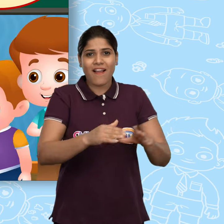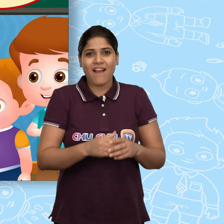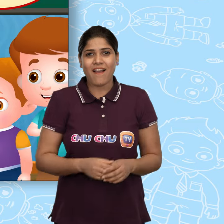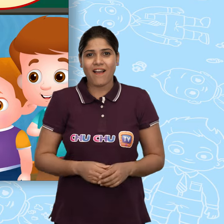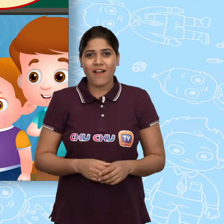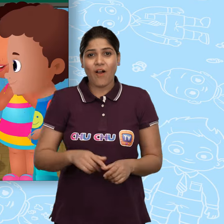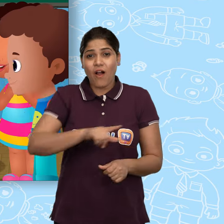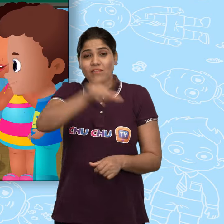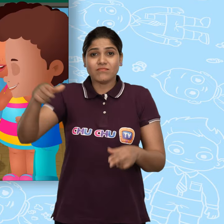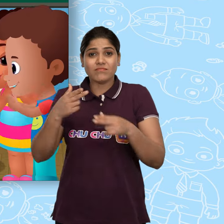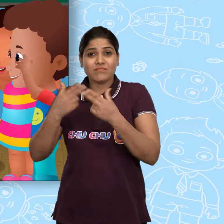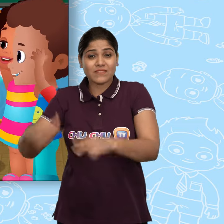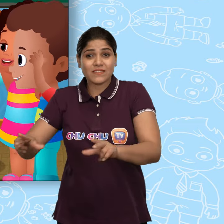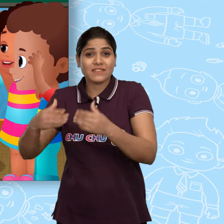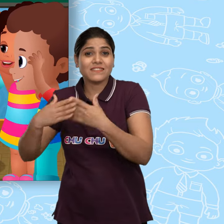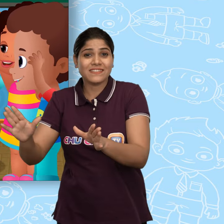चलो इन सब को खोले